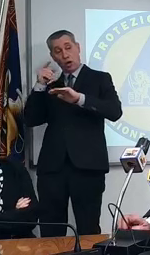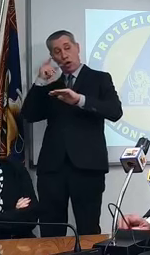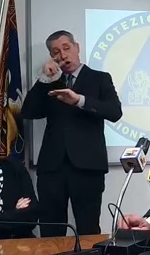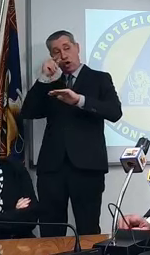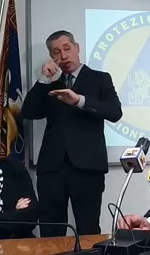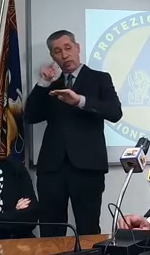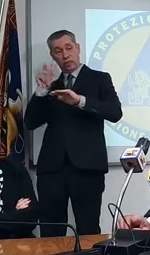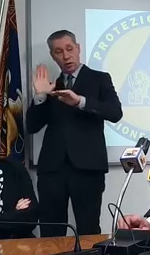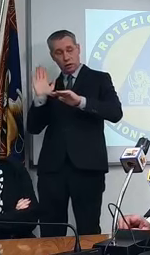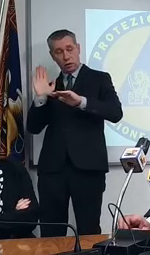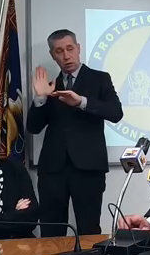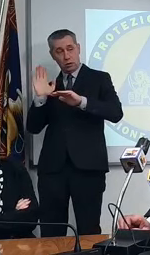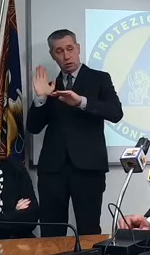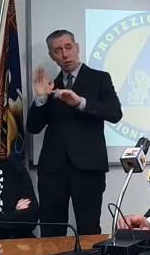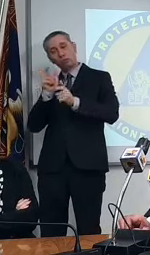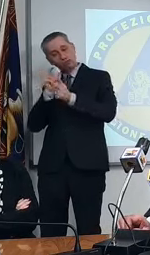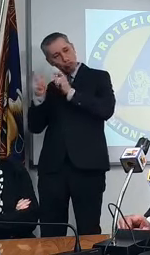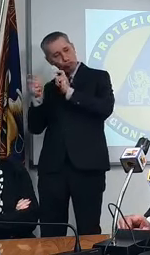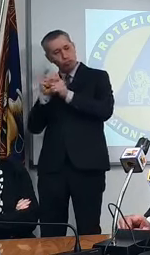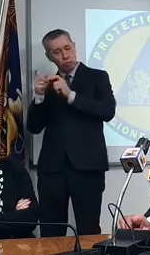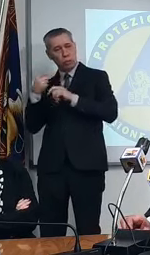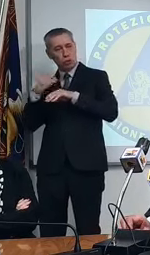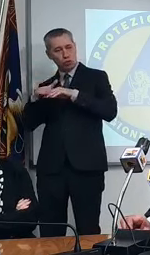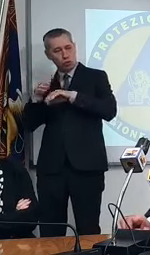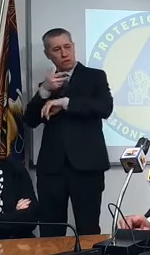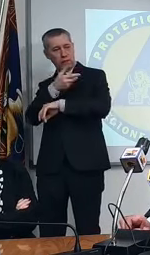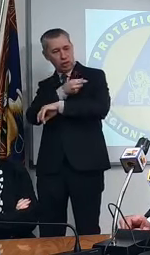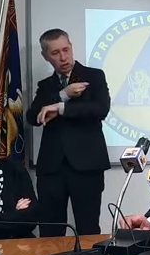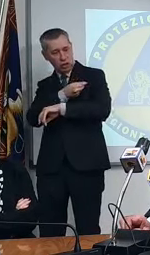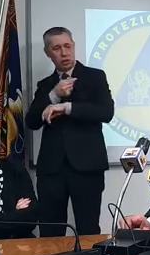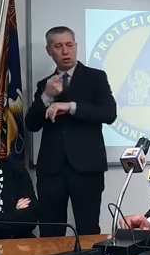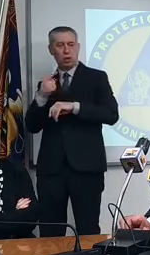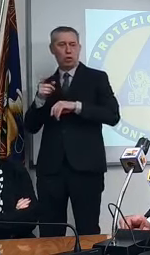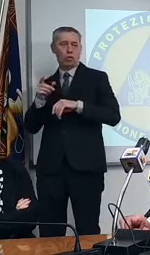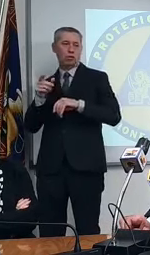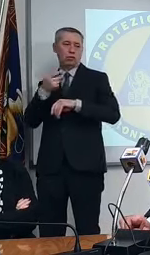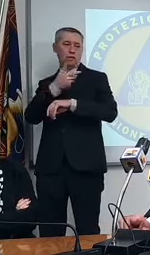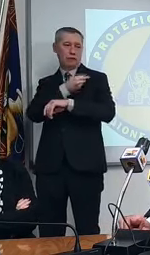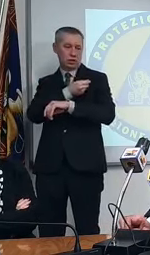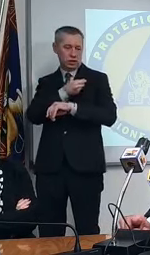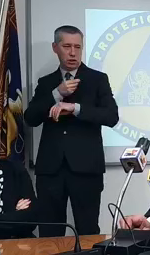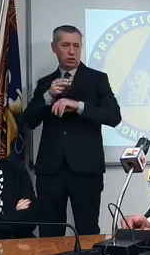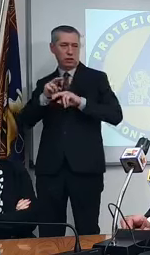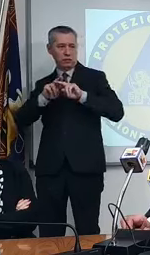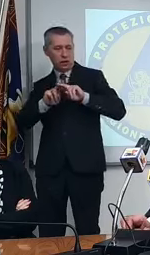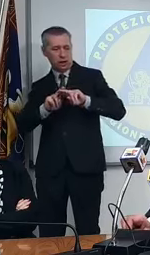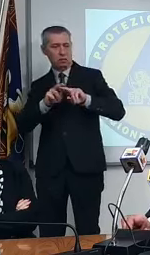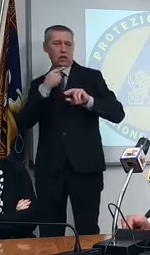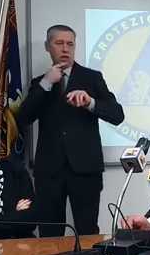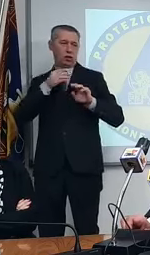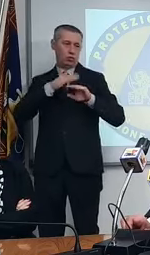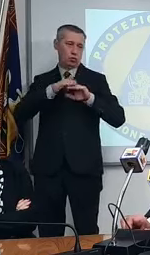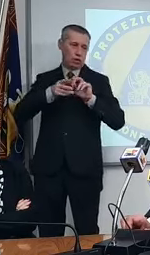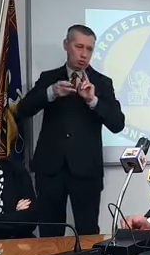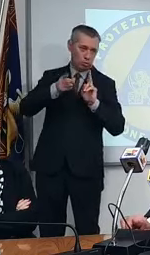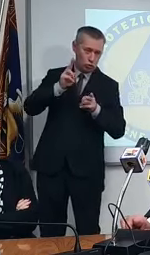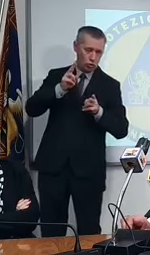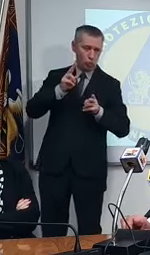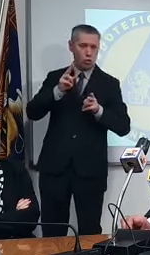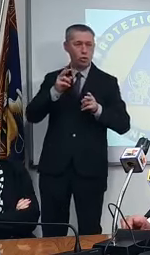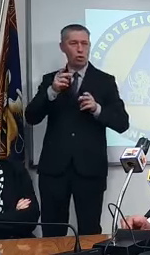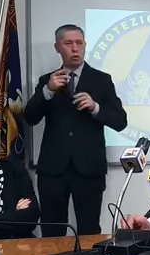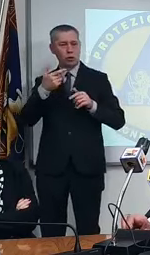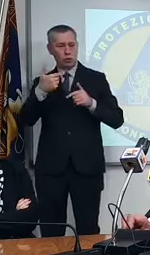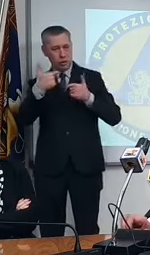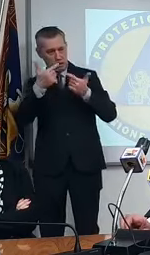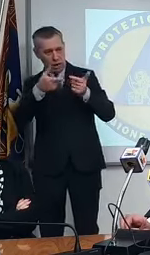sull'impiego effettivo dei vaccini non utilizzati cioè si era detto chi ne sta usando di più diamogliene di